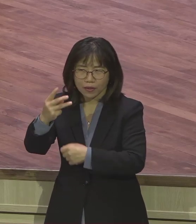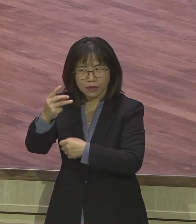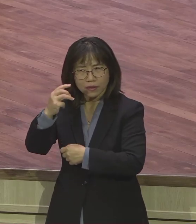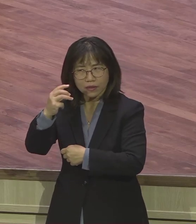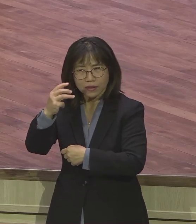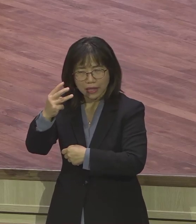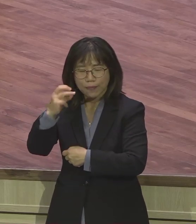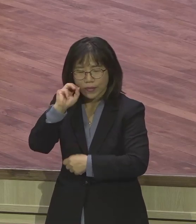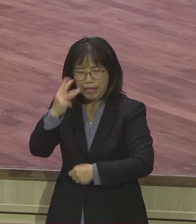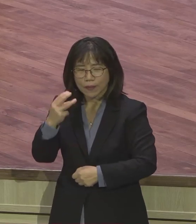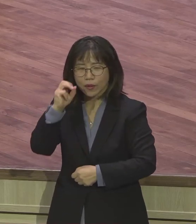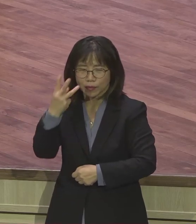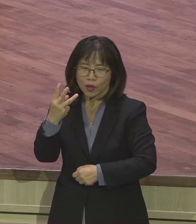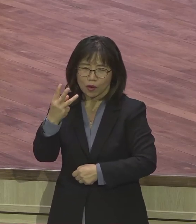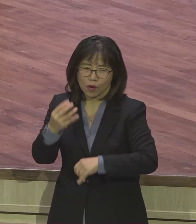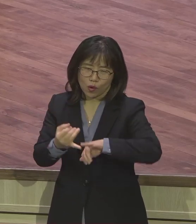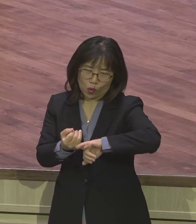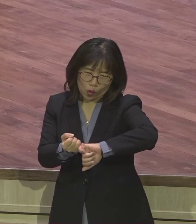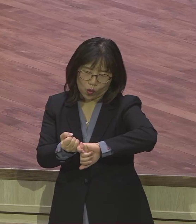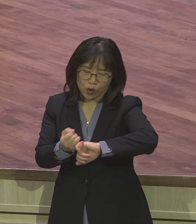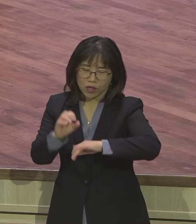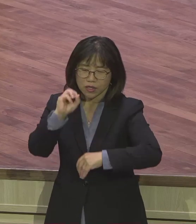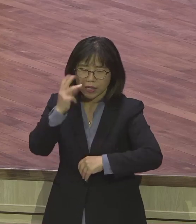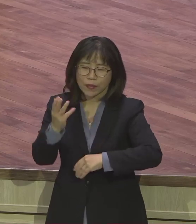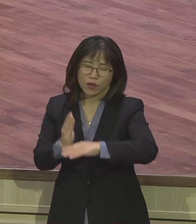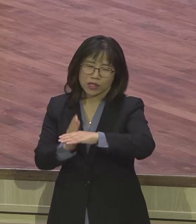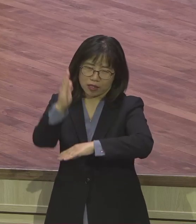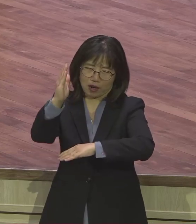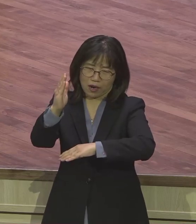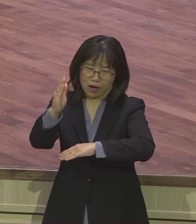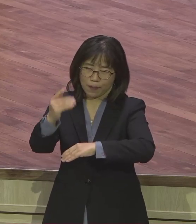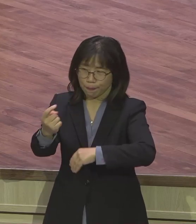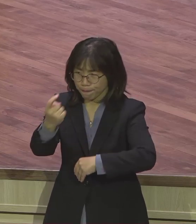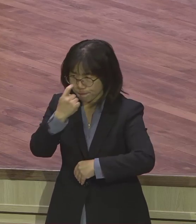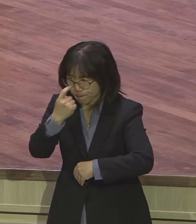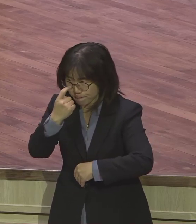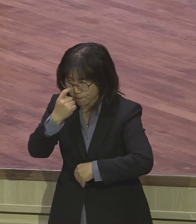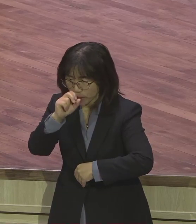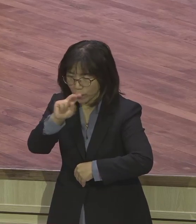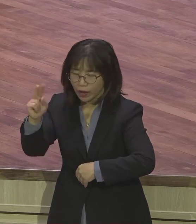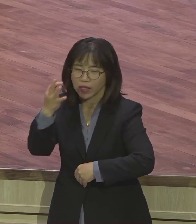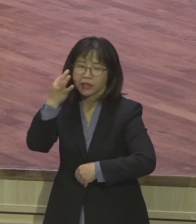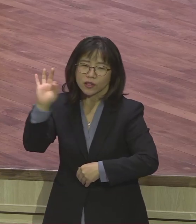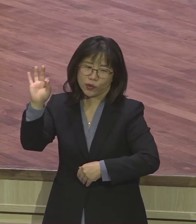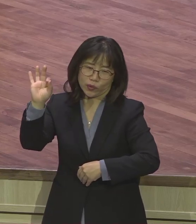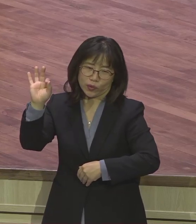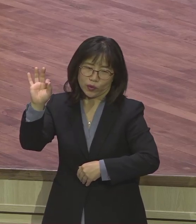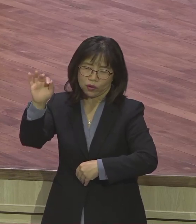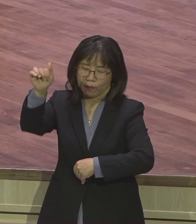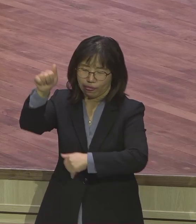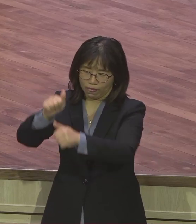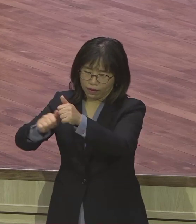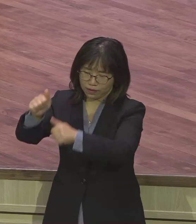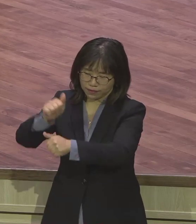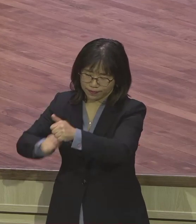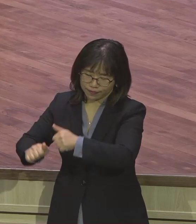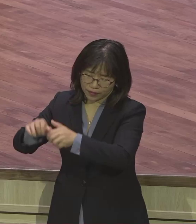3개월의 체아로. 그런 식으로 다 한다는 거예요. 그 자자 손손이 뭐예요. 자자 손손이